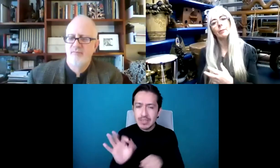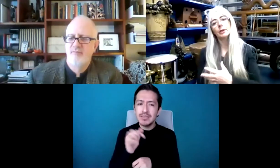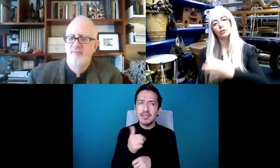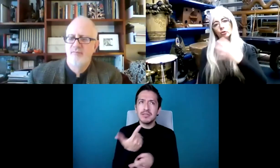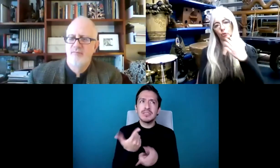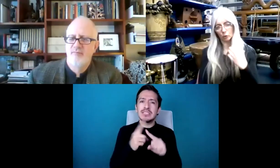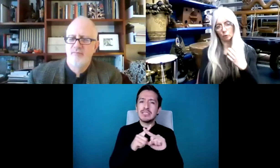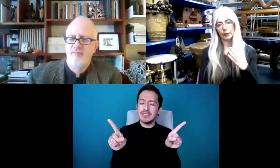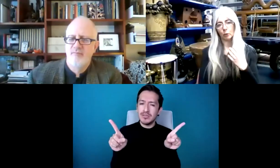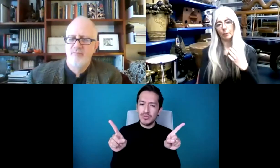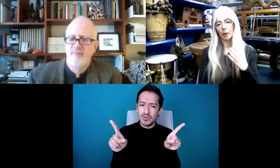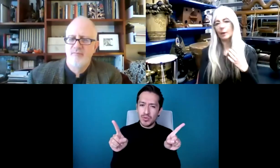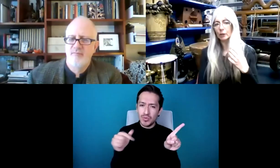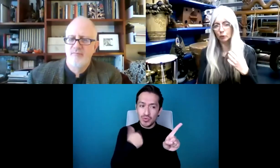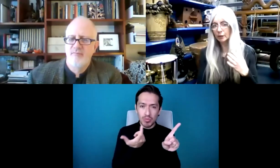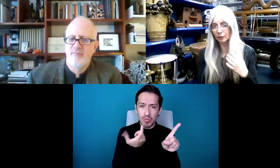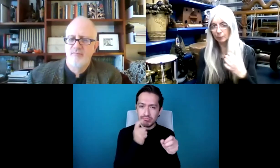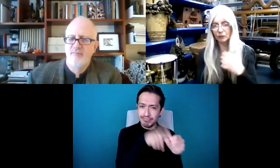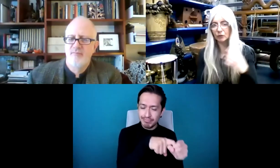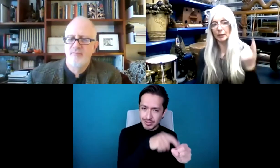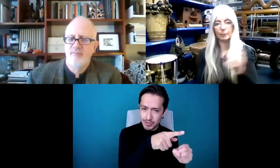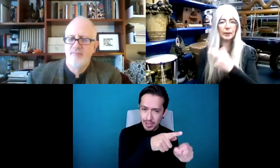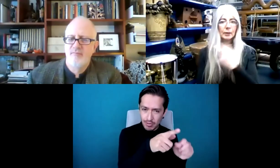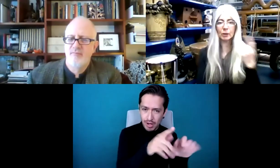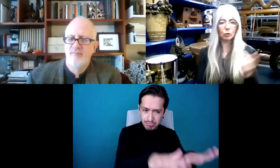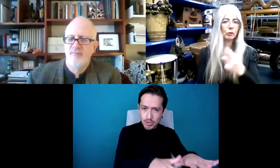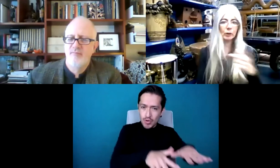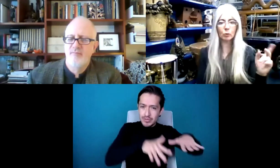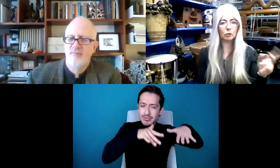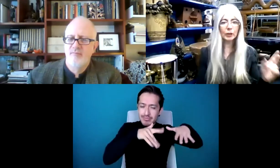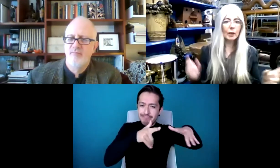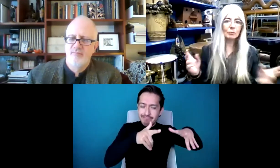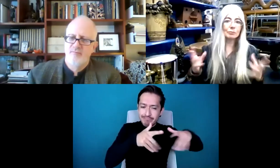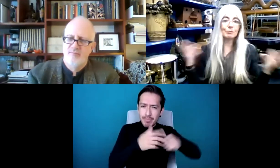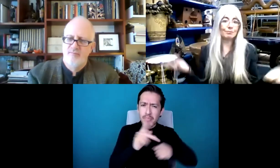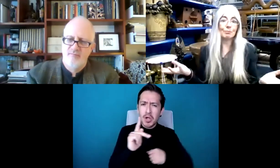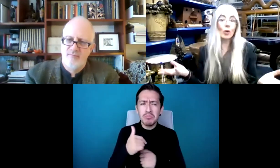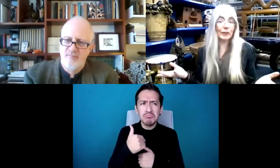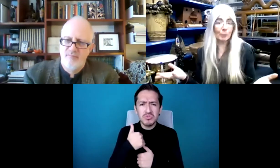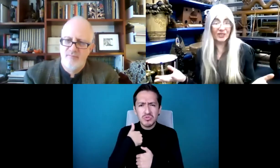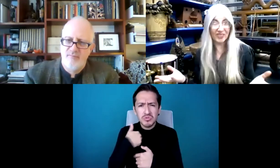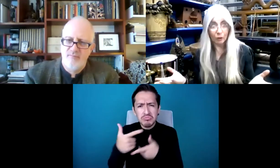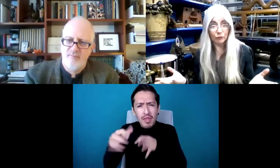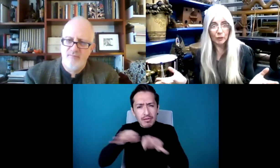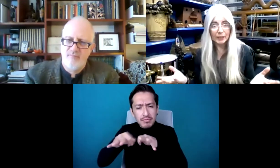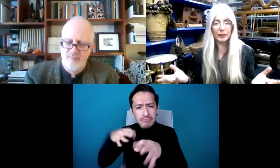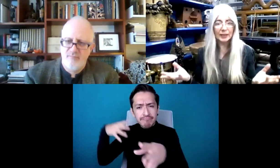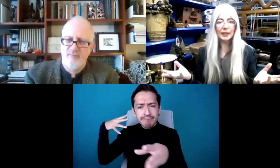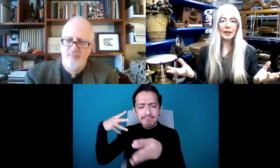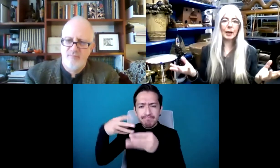sido parte de una orquesta, pero como solista, pero carrera ha sido, ha consistido